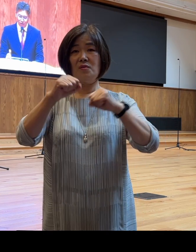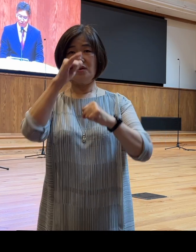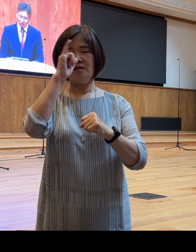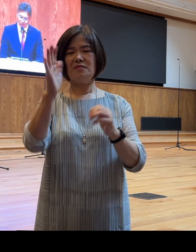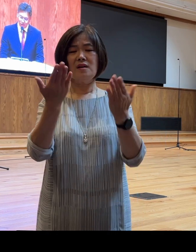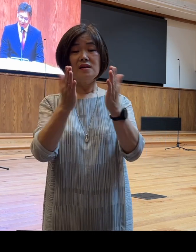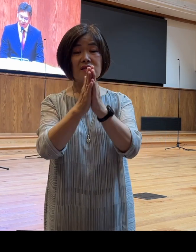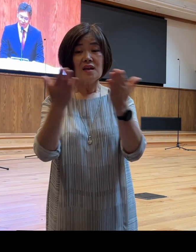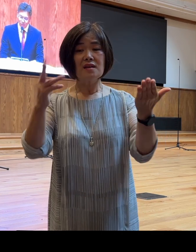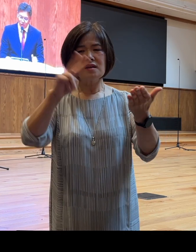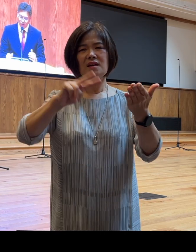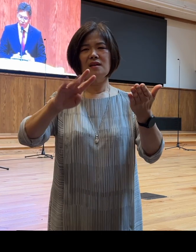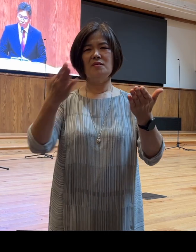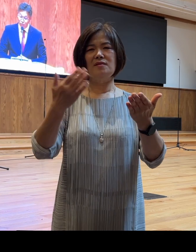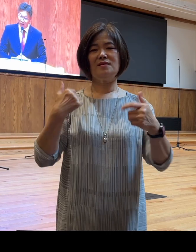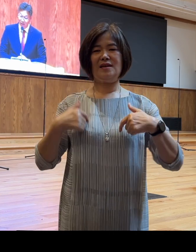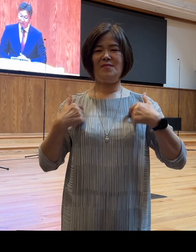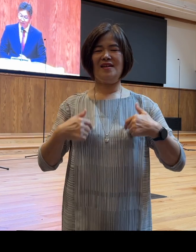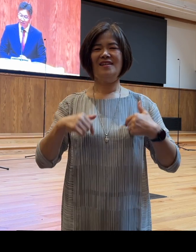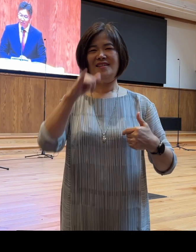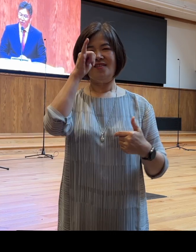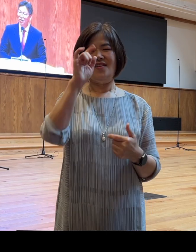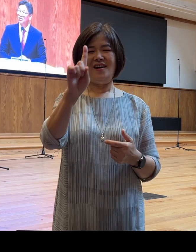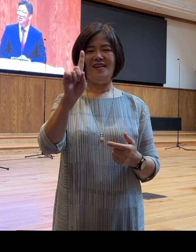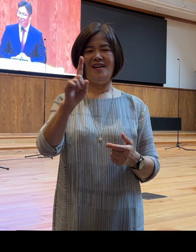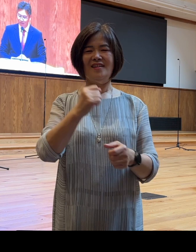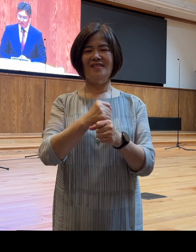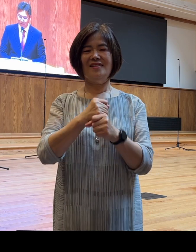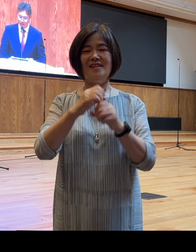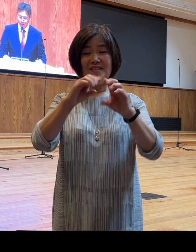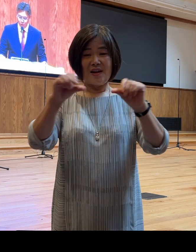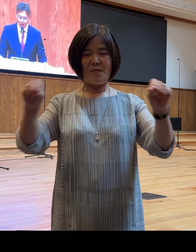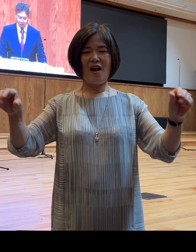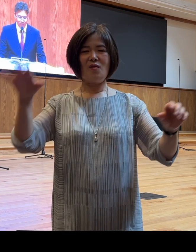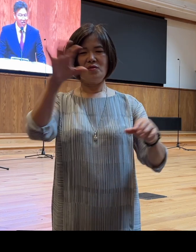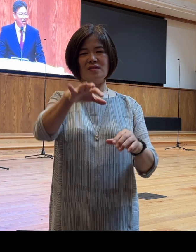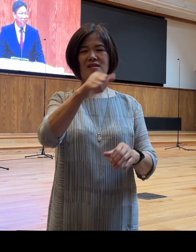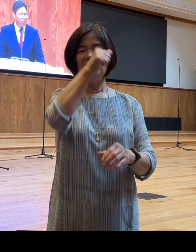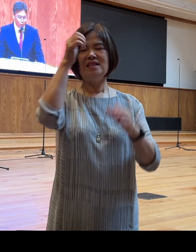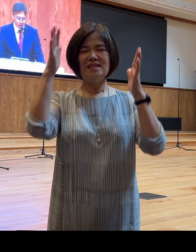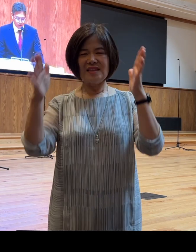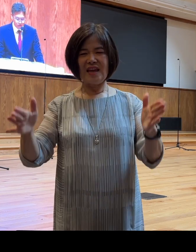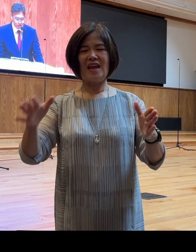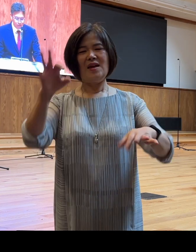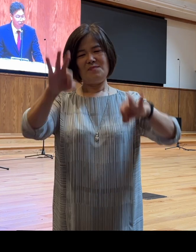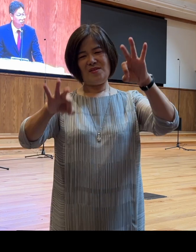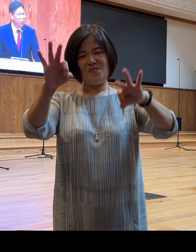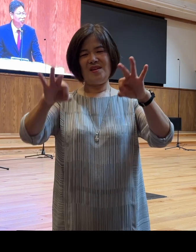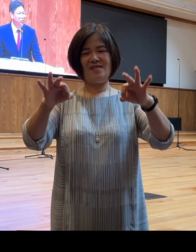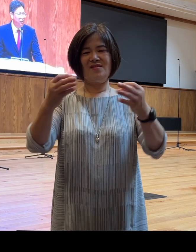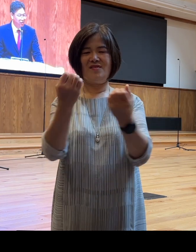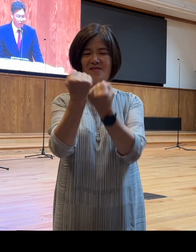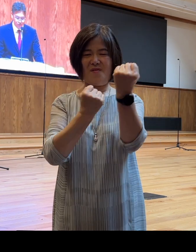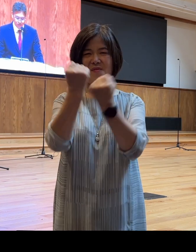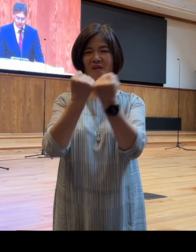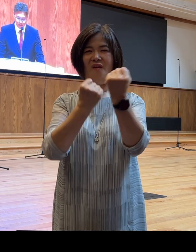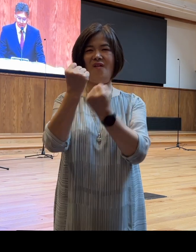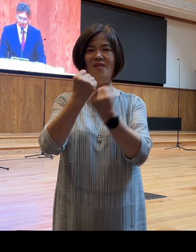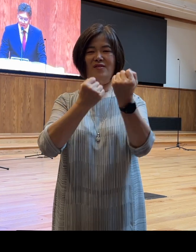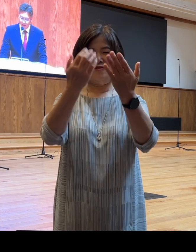흥미로웠던 점 중 하나는 저자가 사막을 우리의 인생에 비유해서 설명하고 있는 것이었습니다 여러분